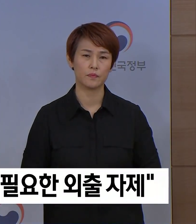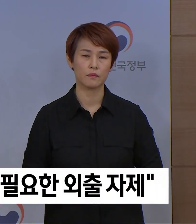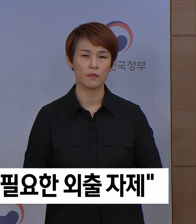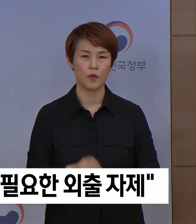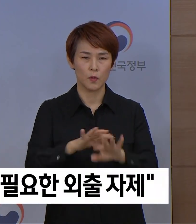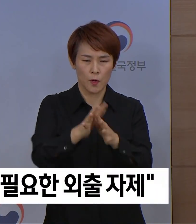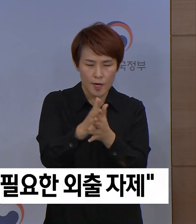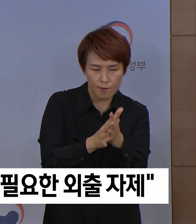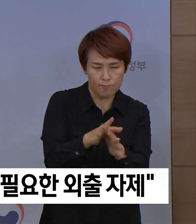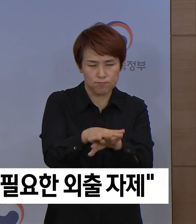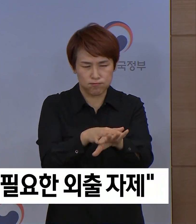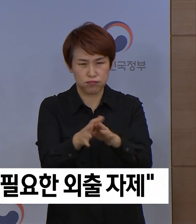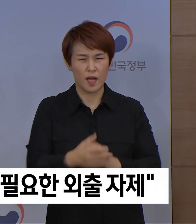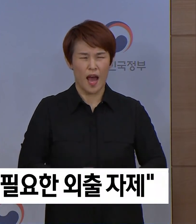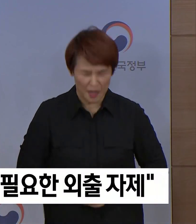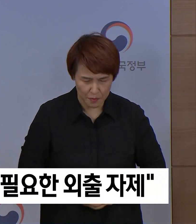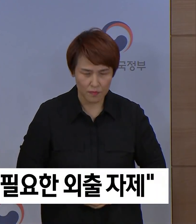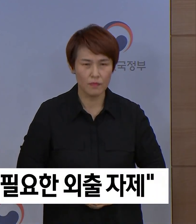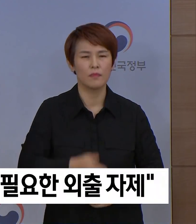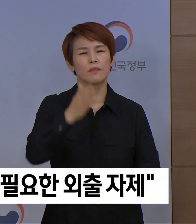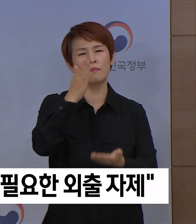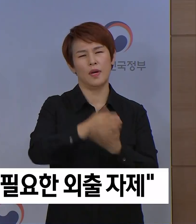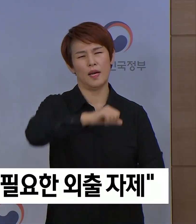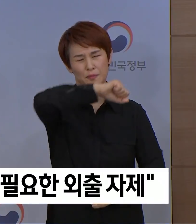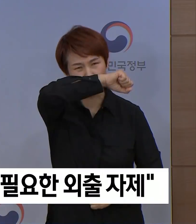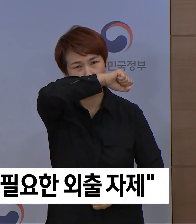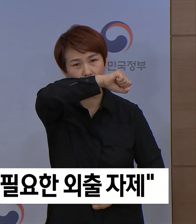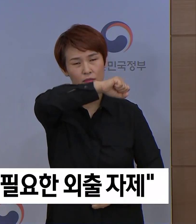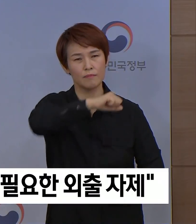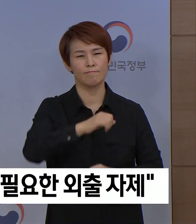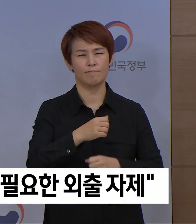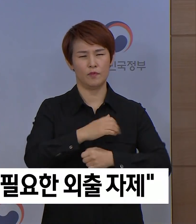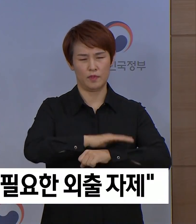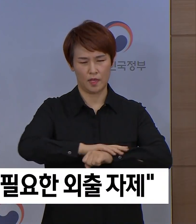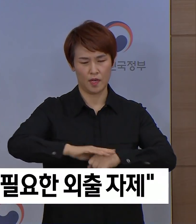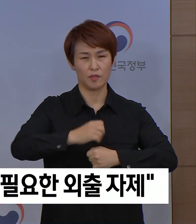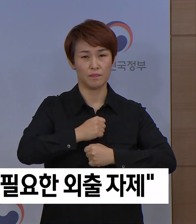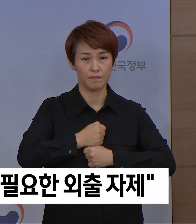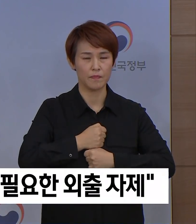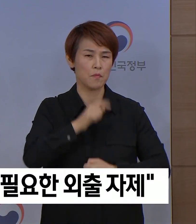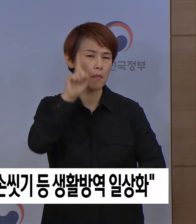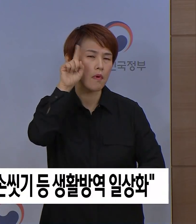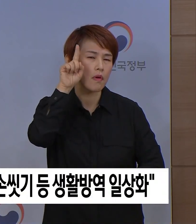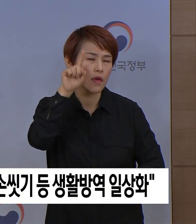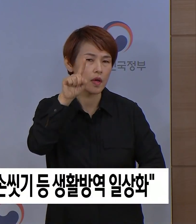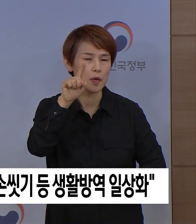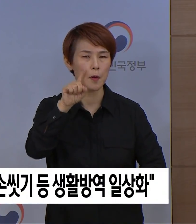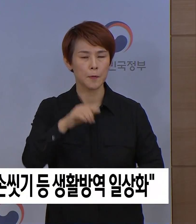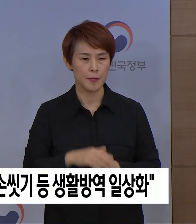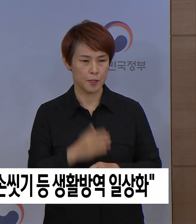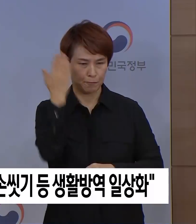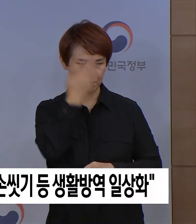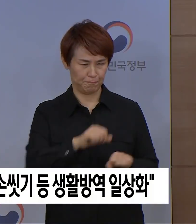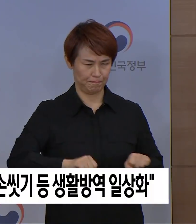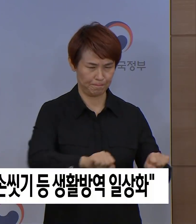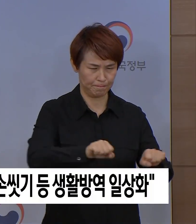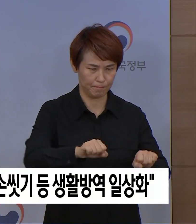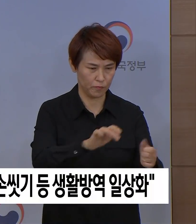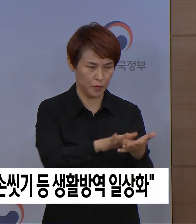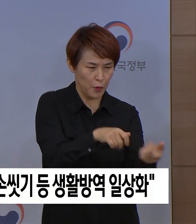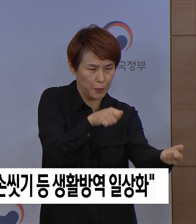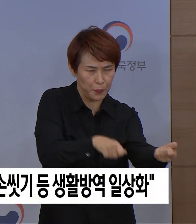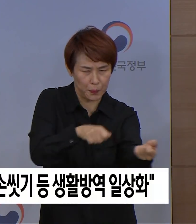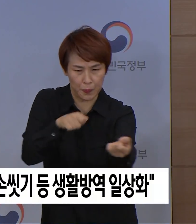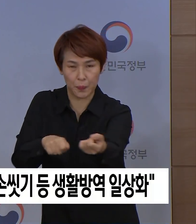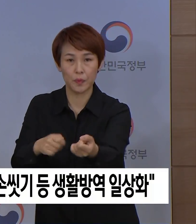손 씻기와 기침해질 등 개인위생 수칙을 준수하면서 매일 주변 환경을 소독하고 환기를